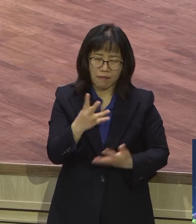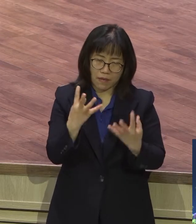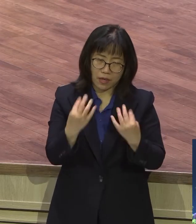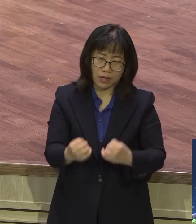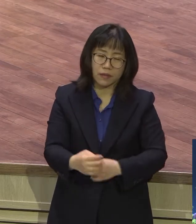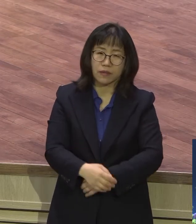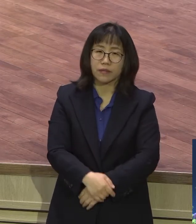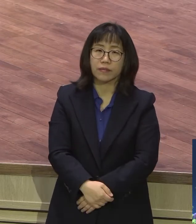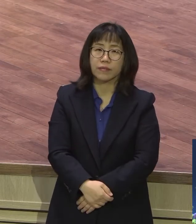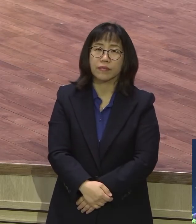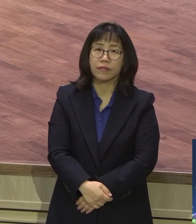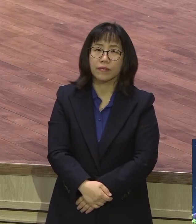종교